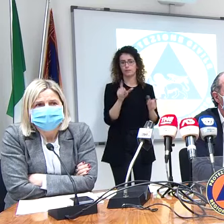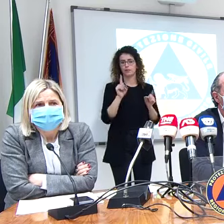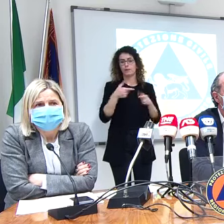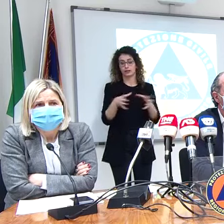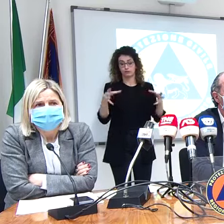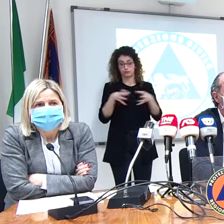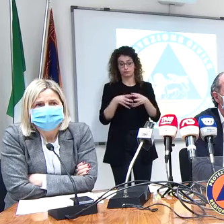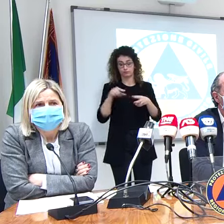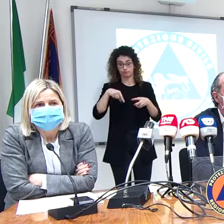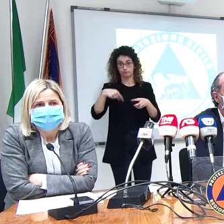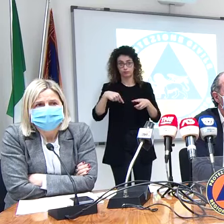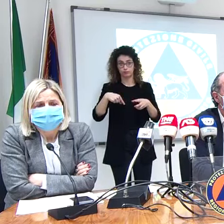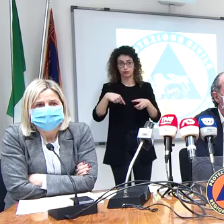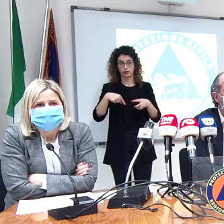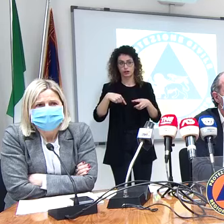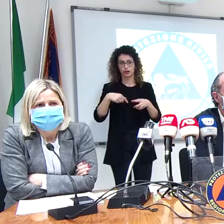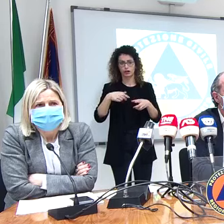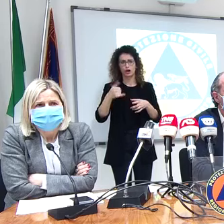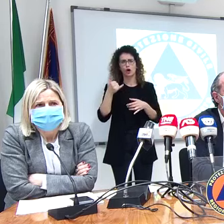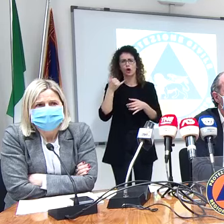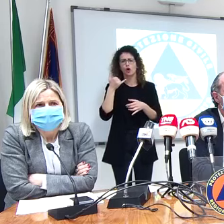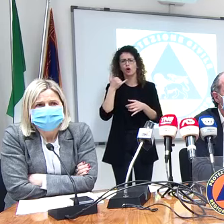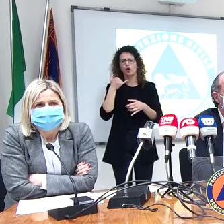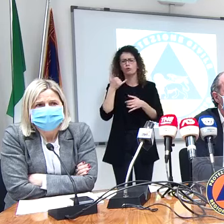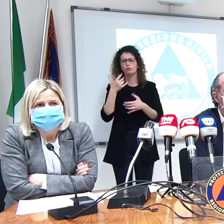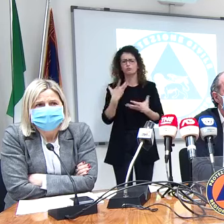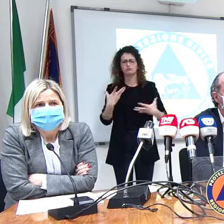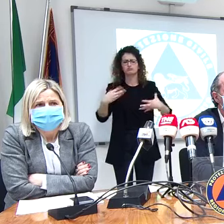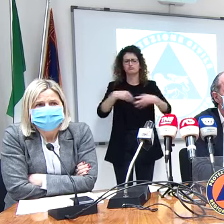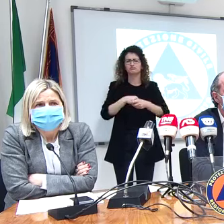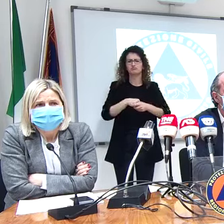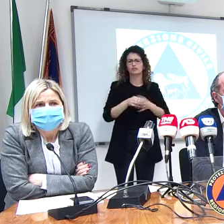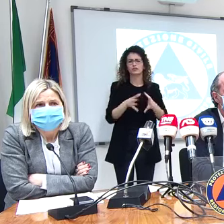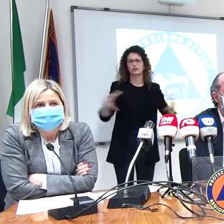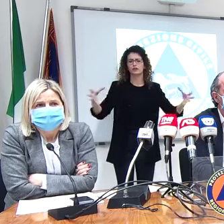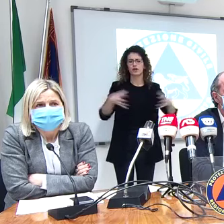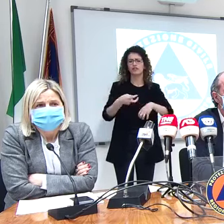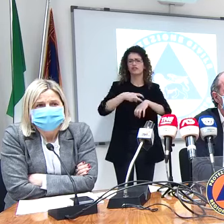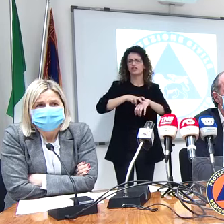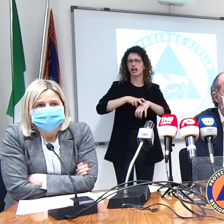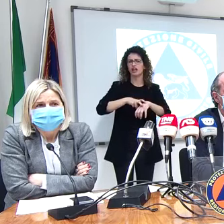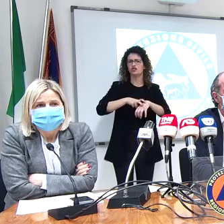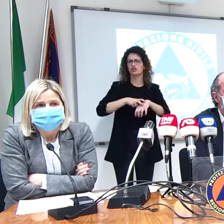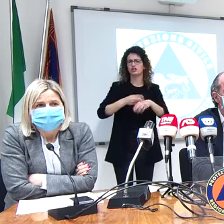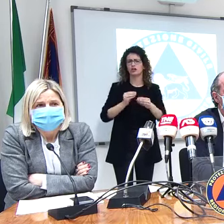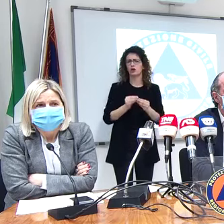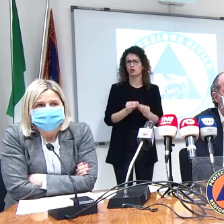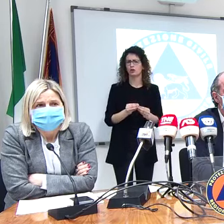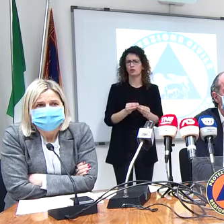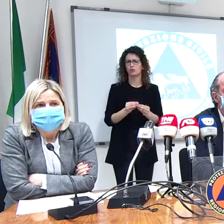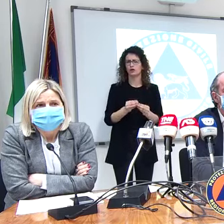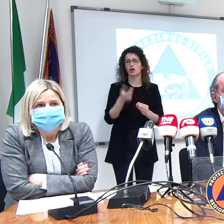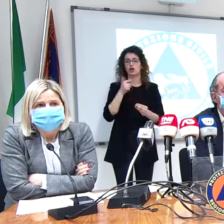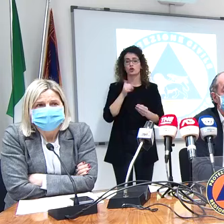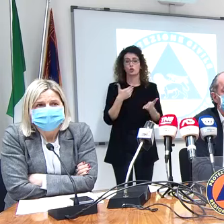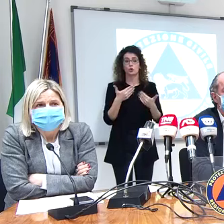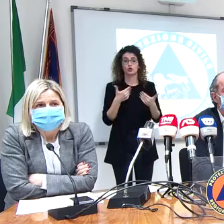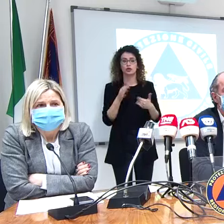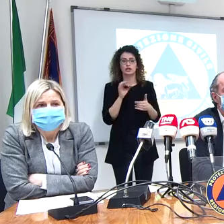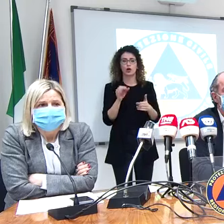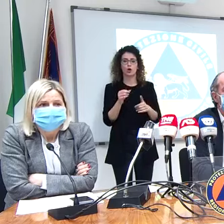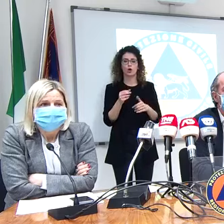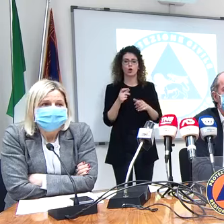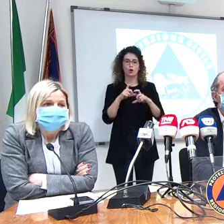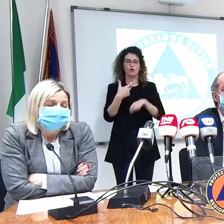farà a chiamarli tra i fragili non solo per un'eventuale priorità o con il vaccino più adatto a